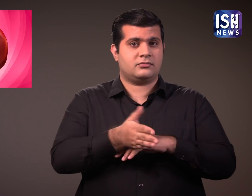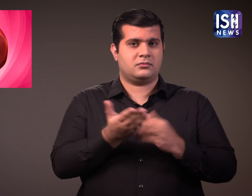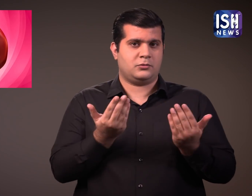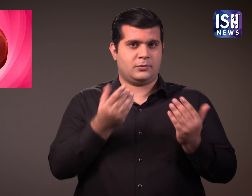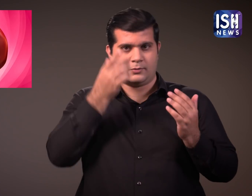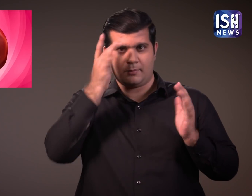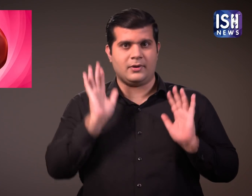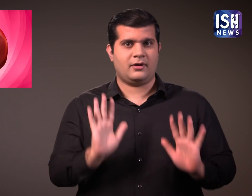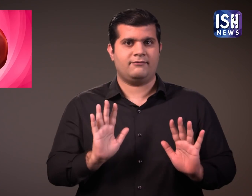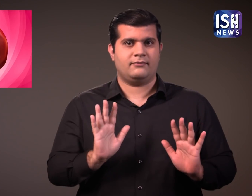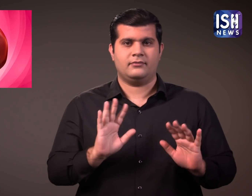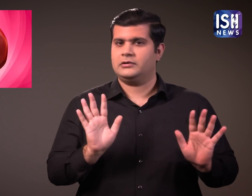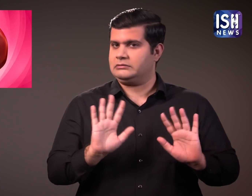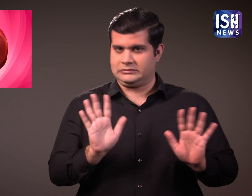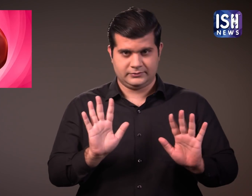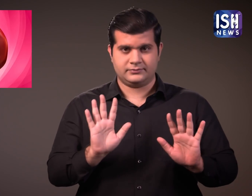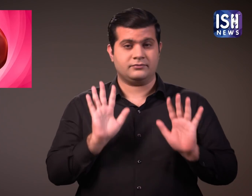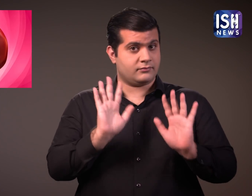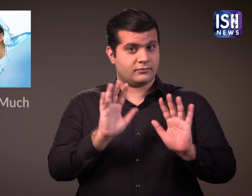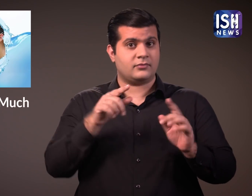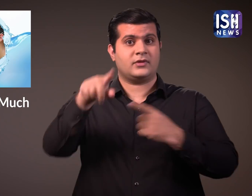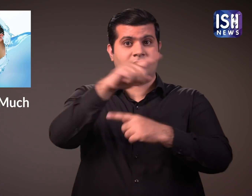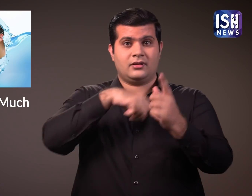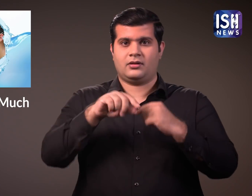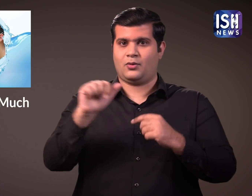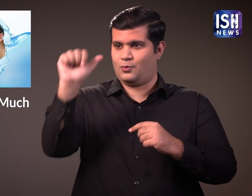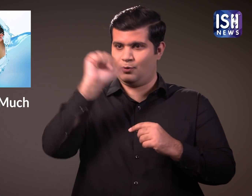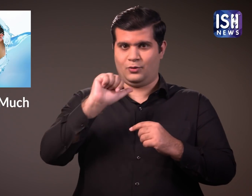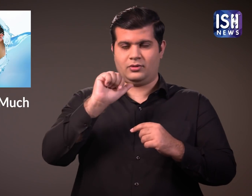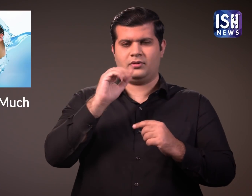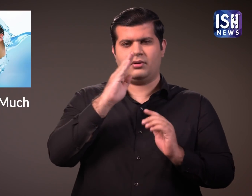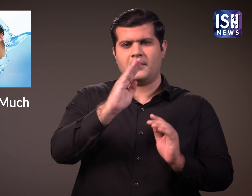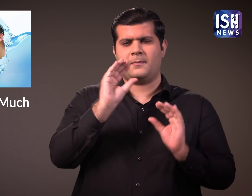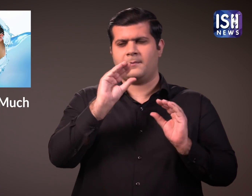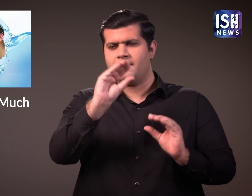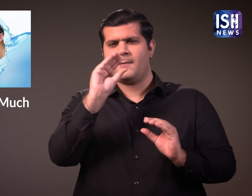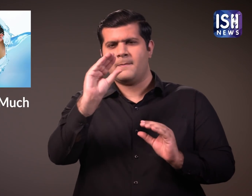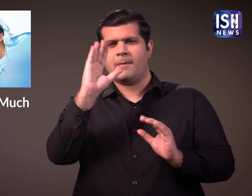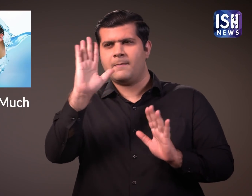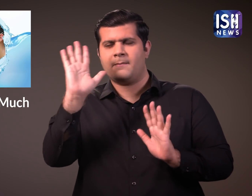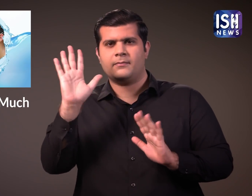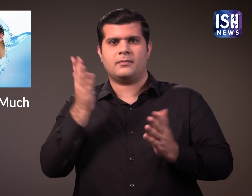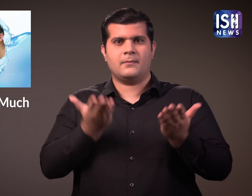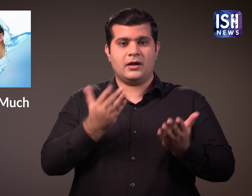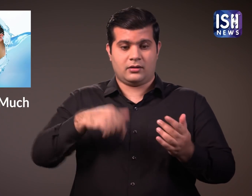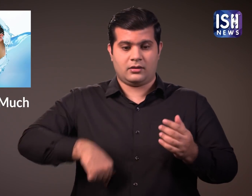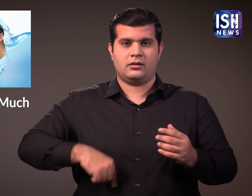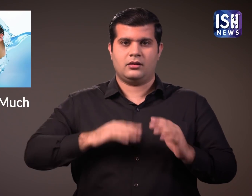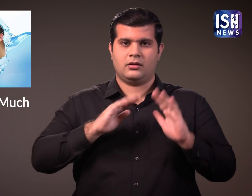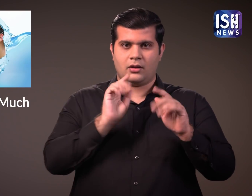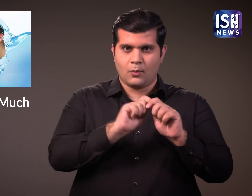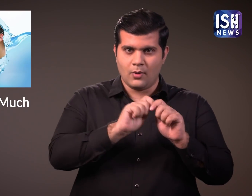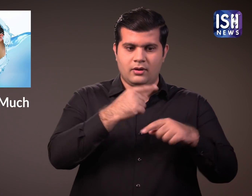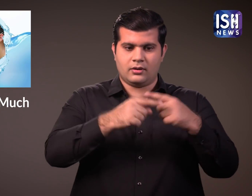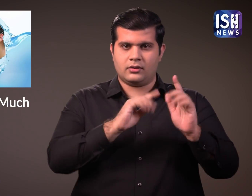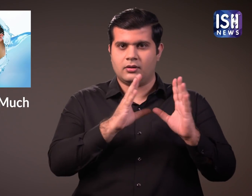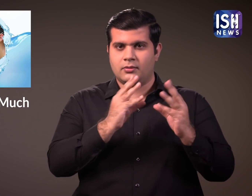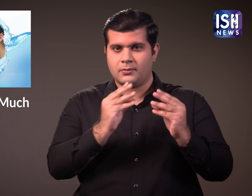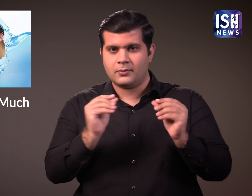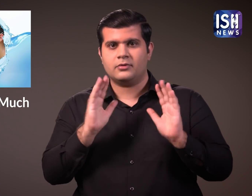इसे काफी नुकसान भी हो सकता है इसलिए नियमित अंतराल पर थोड़ा थोड़ा करके पीते रहे ताकि गुर्दे अच्छे से